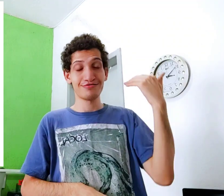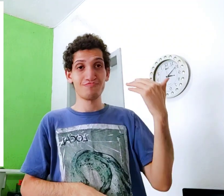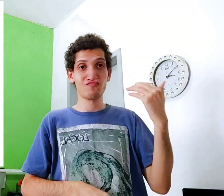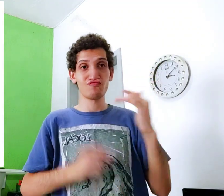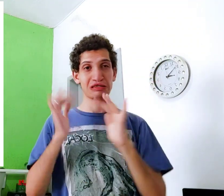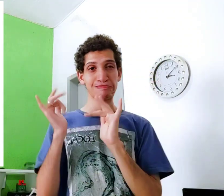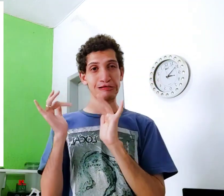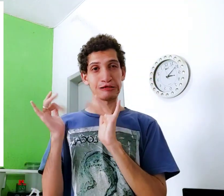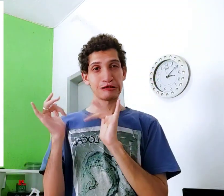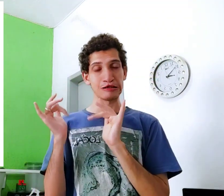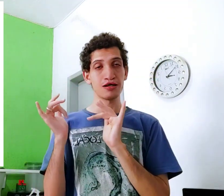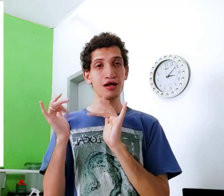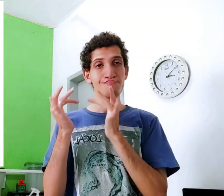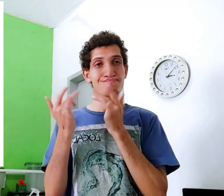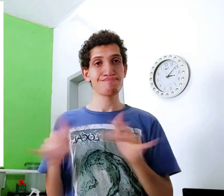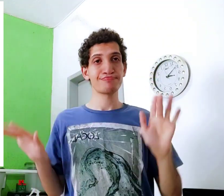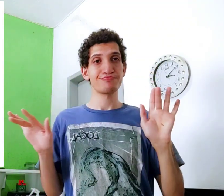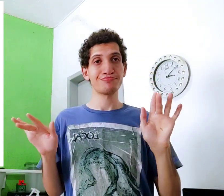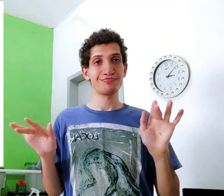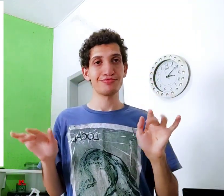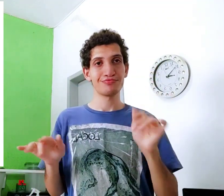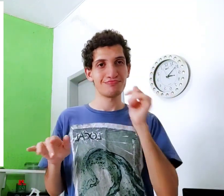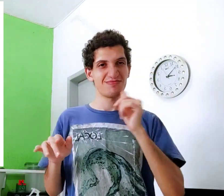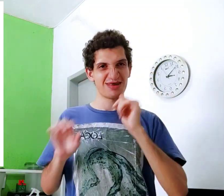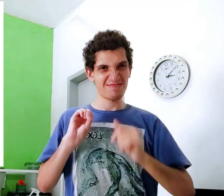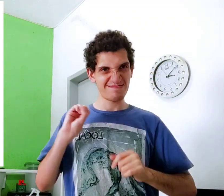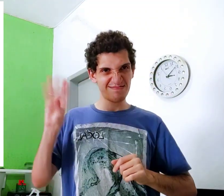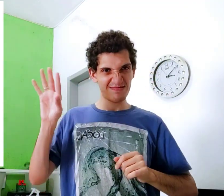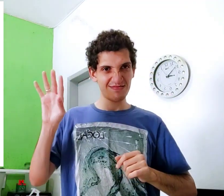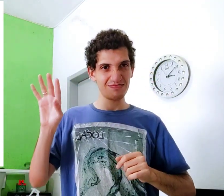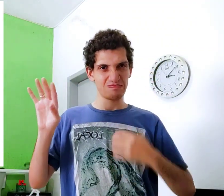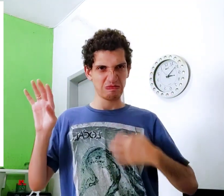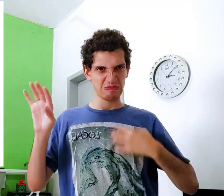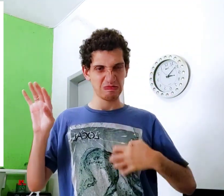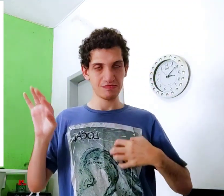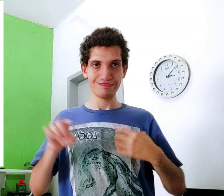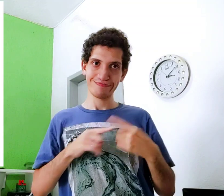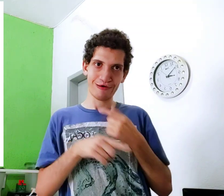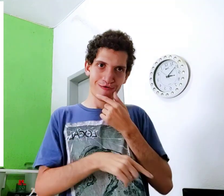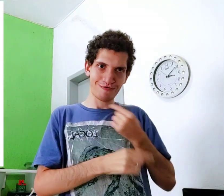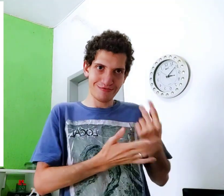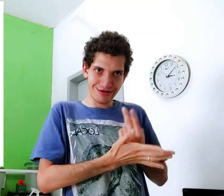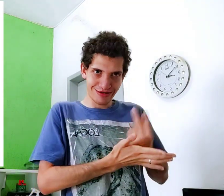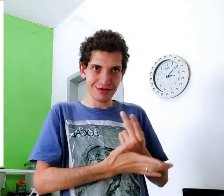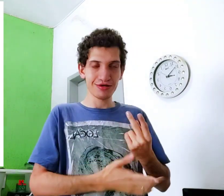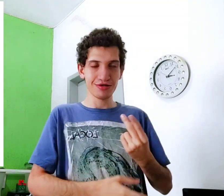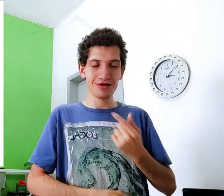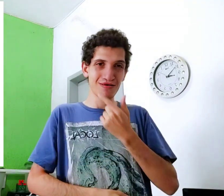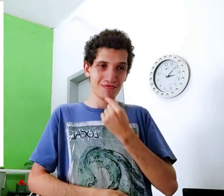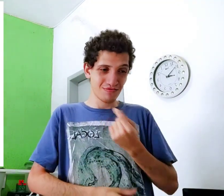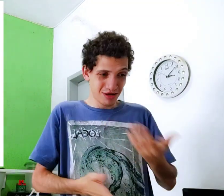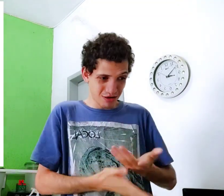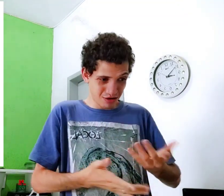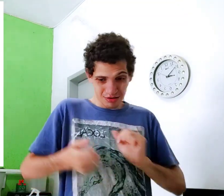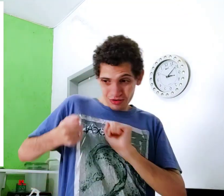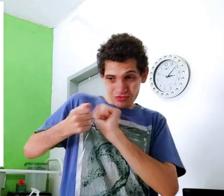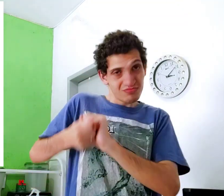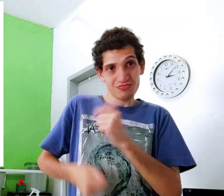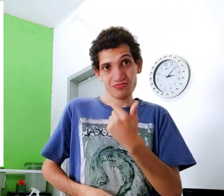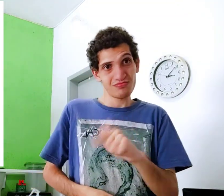o homem, antes, tava namorando, namorando, namorando, mas terminou. Aí a mulher foi embora, com raiva, porque o homem errou. Aí o homem